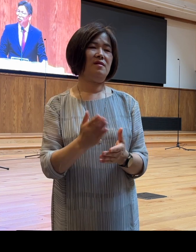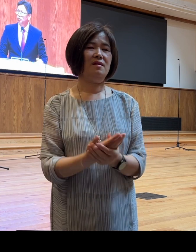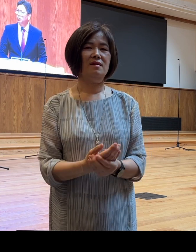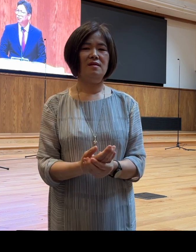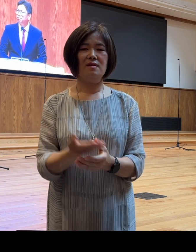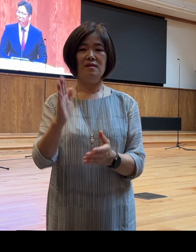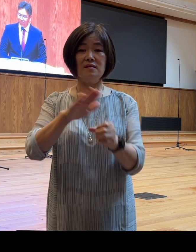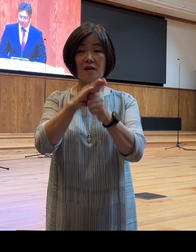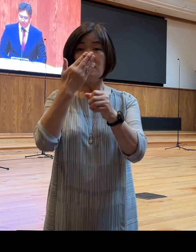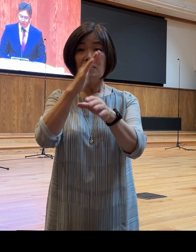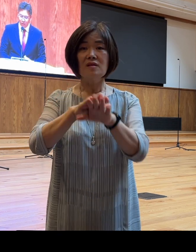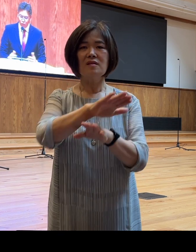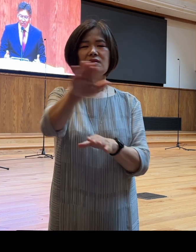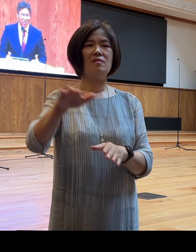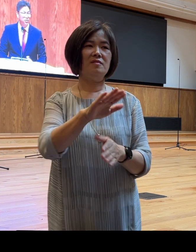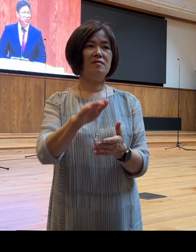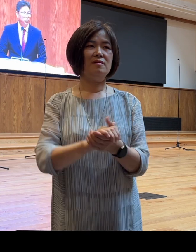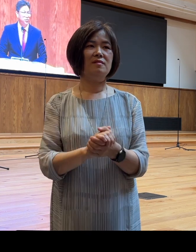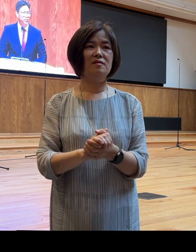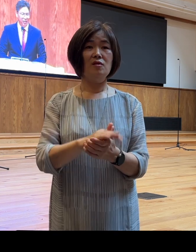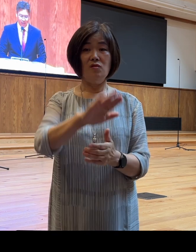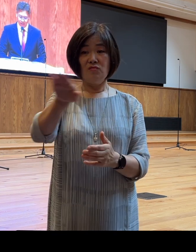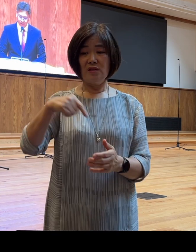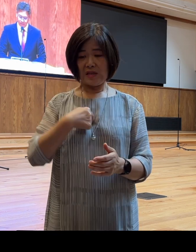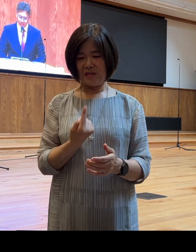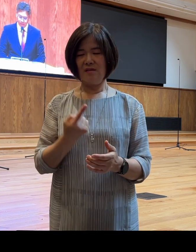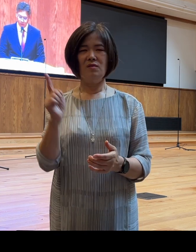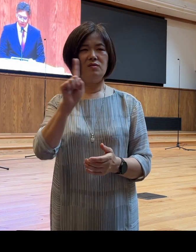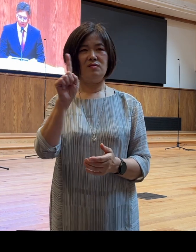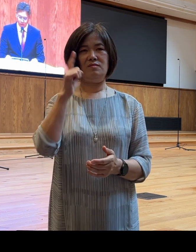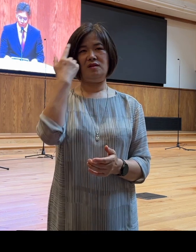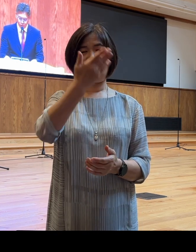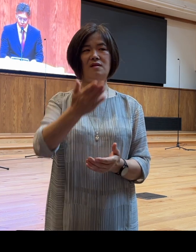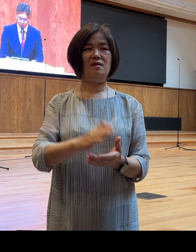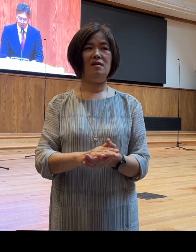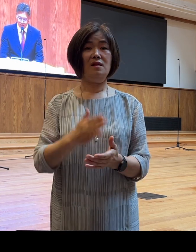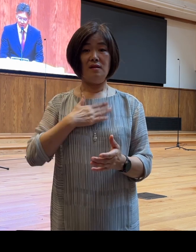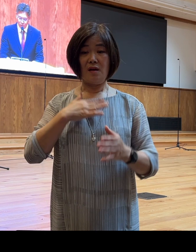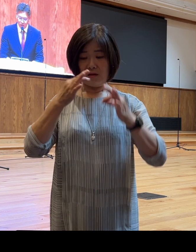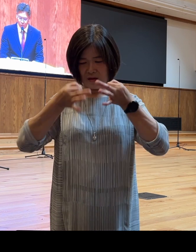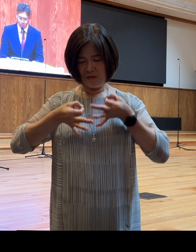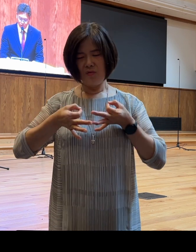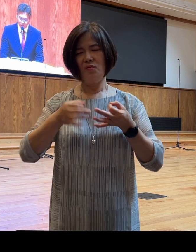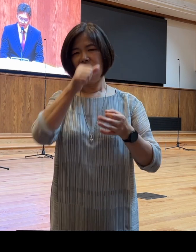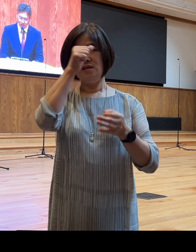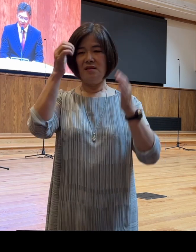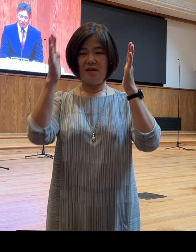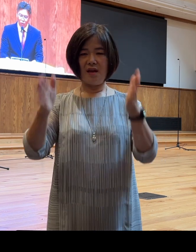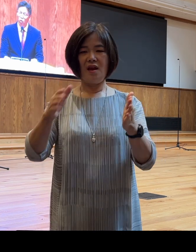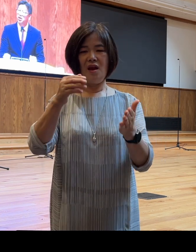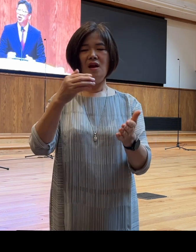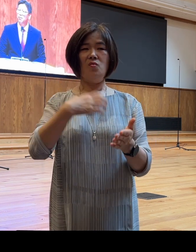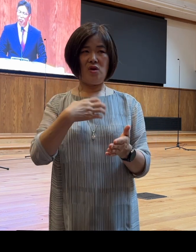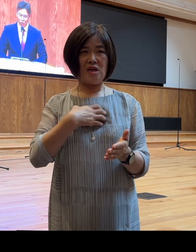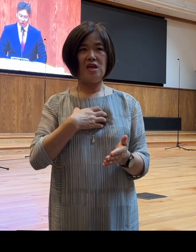우리 자신은 어떻습니까? 우리도 혹시 인생의 위기와 문제 고난과 아픔 속에서